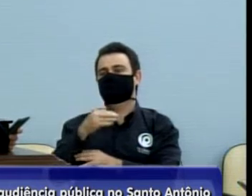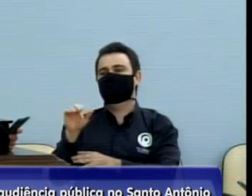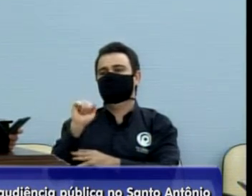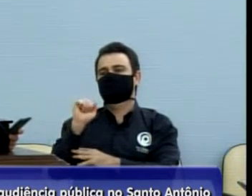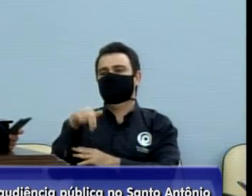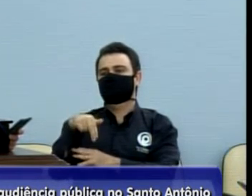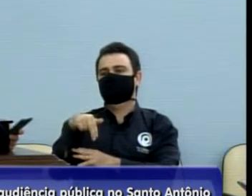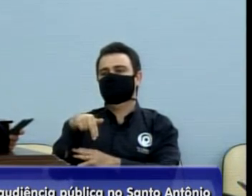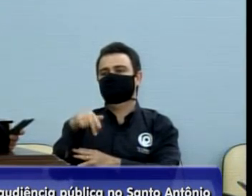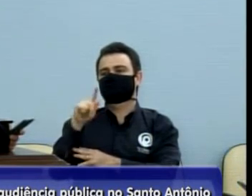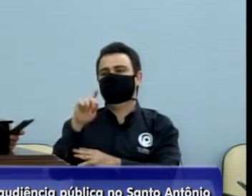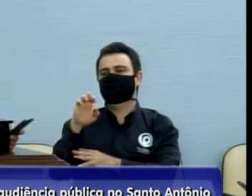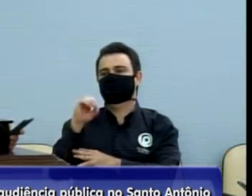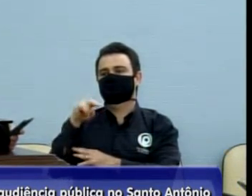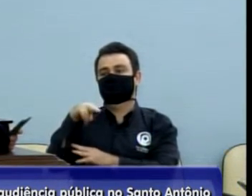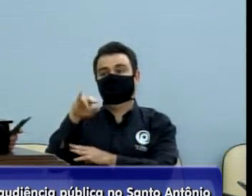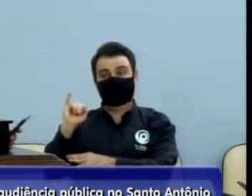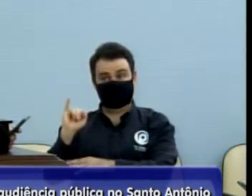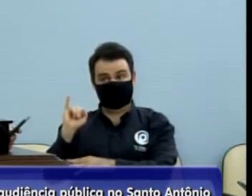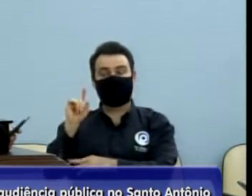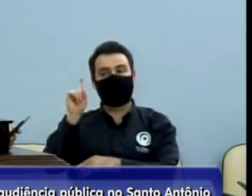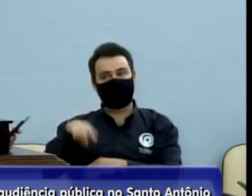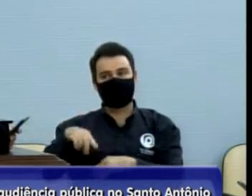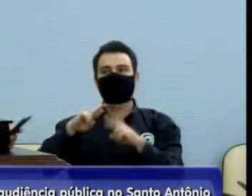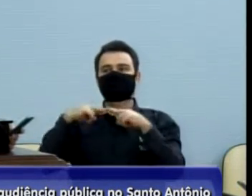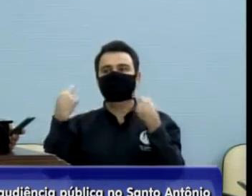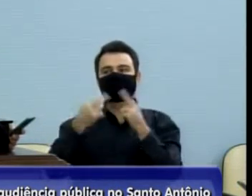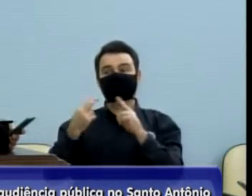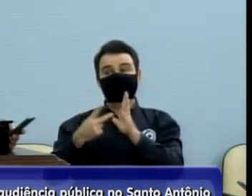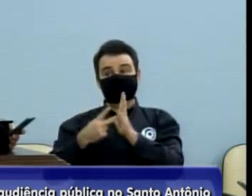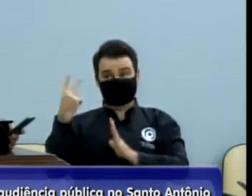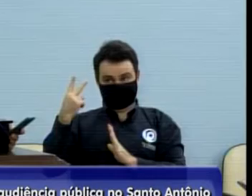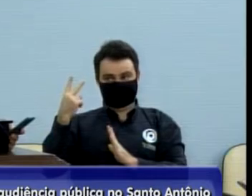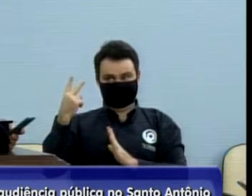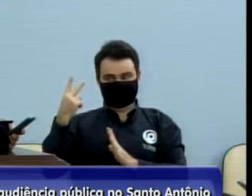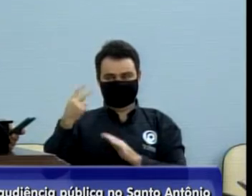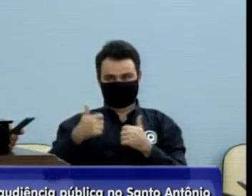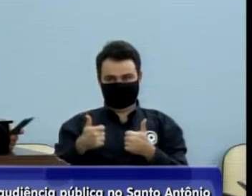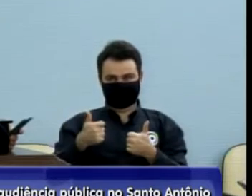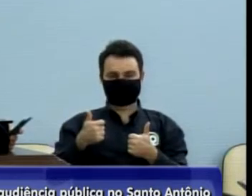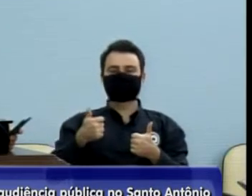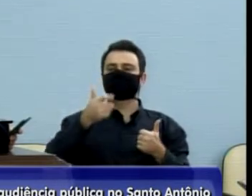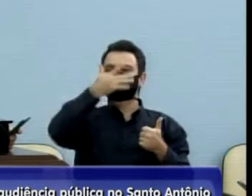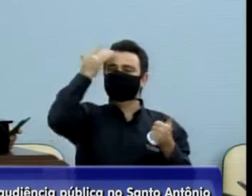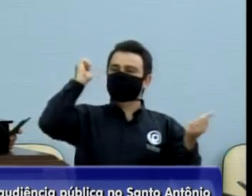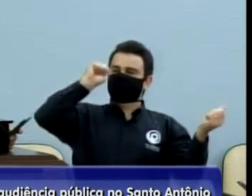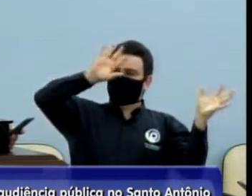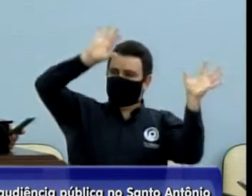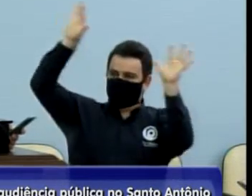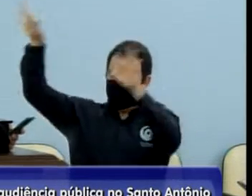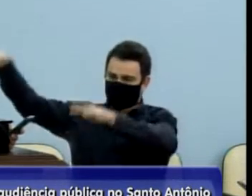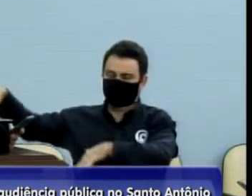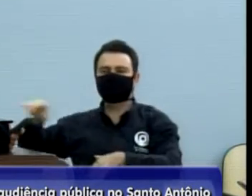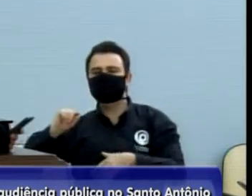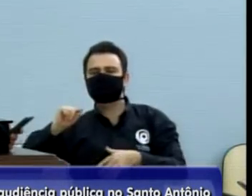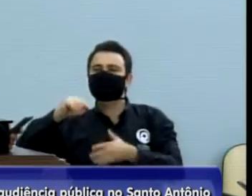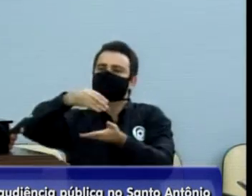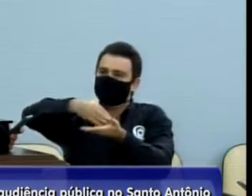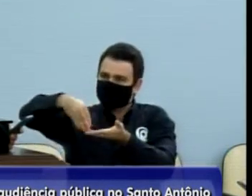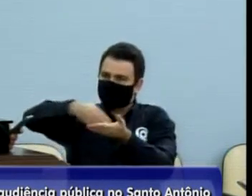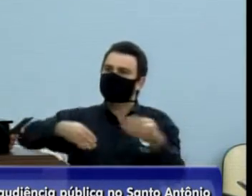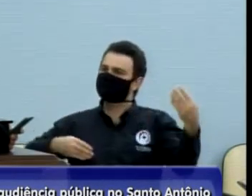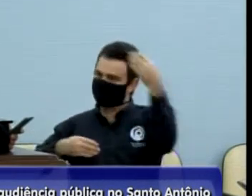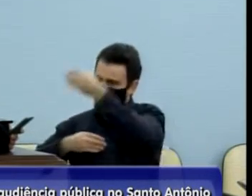uma segunda audiência, ouvindo as pessoas, o secretário falando do